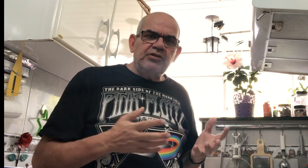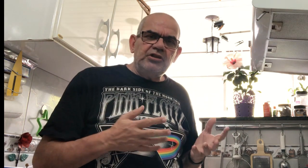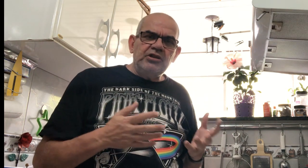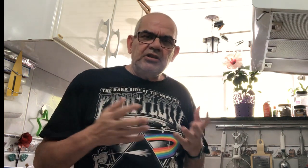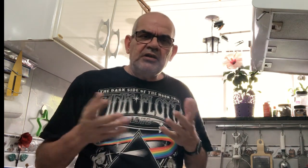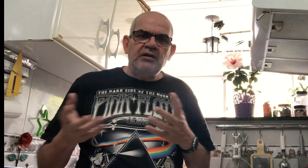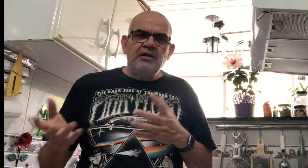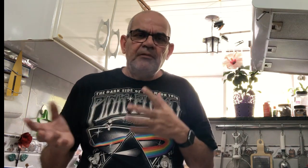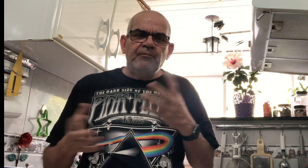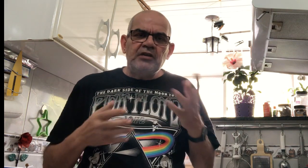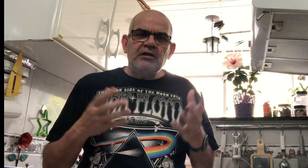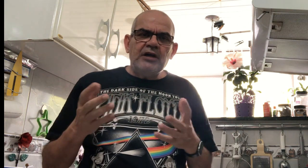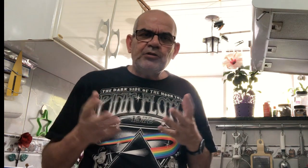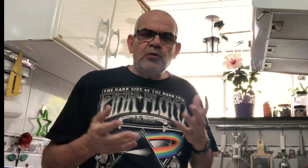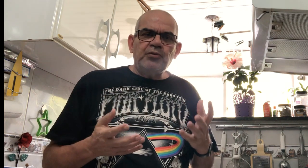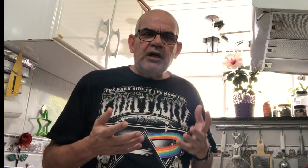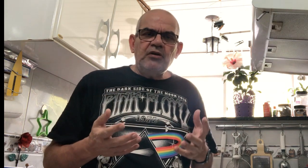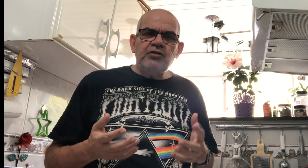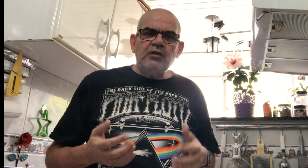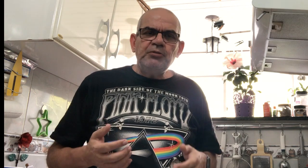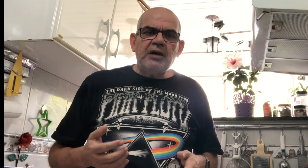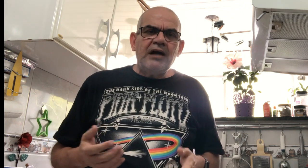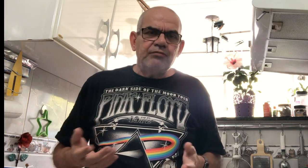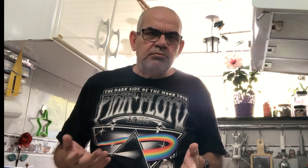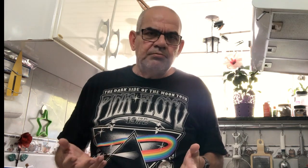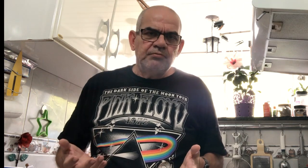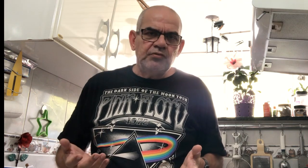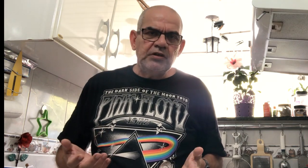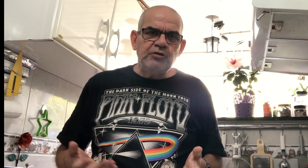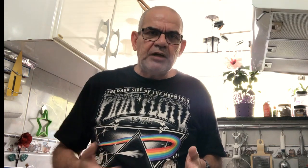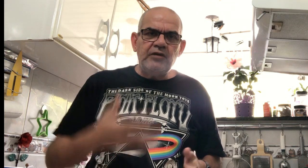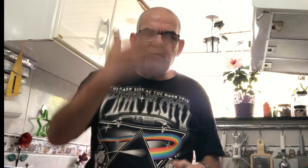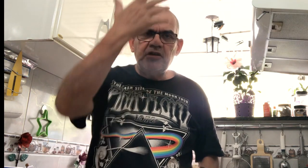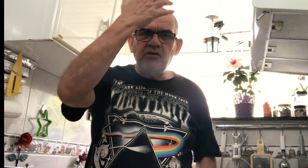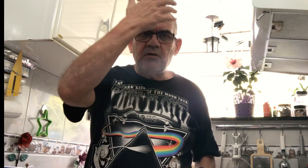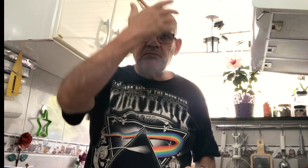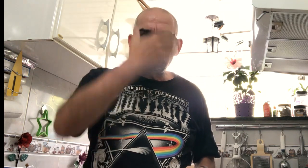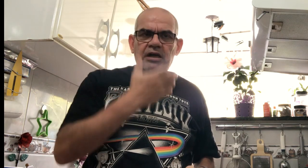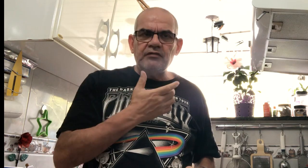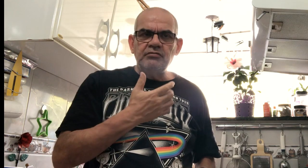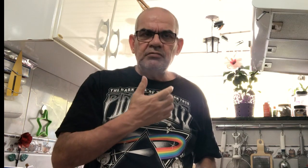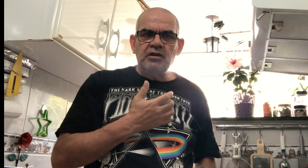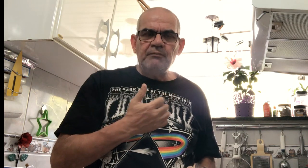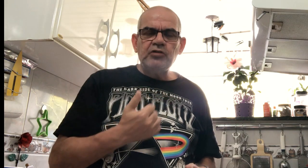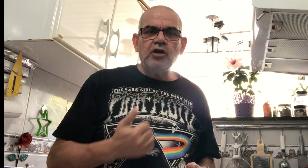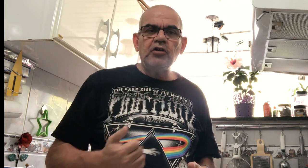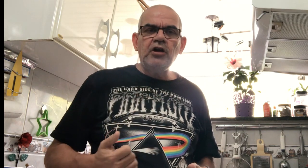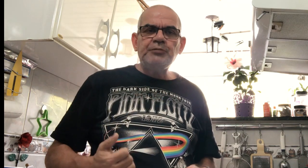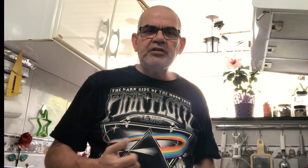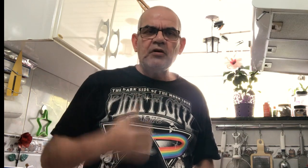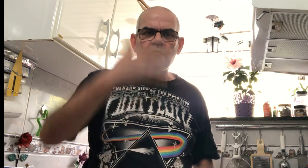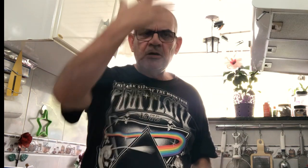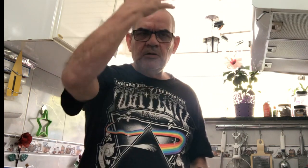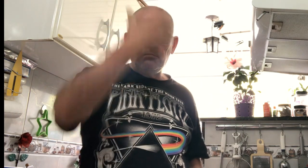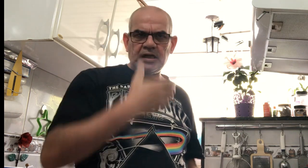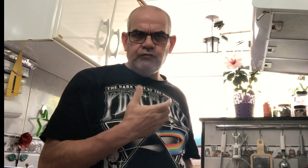de... linguagem corporal é o sinal de bravo. O sinal de bravo é esse aqui, ó. Bravo. Mas só que olha a expressão. Bravo.